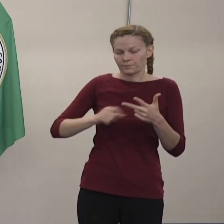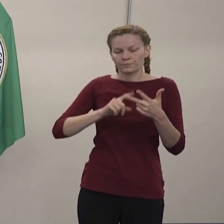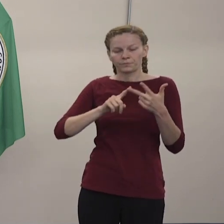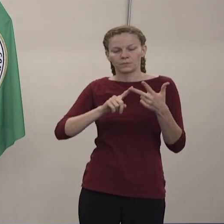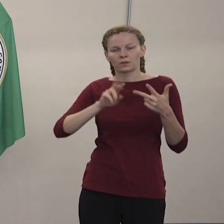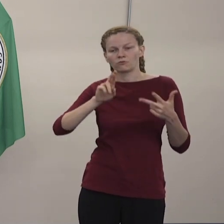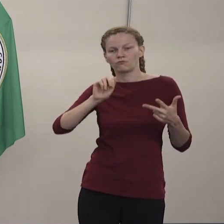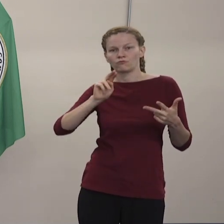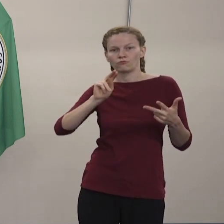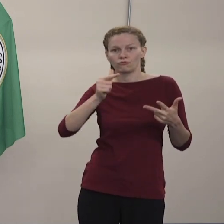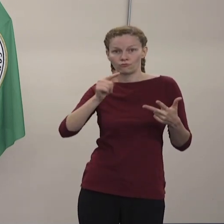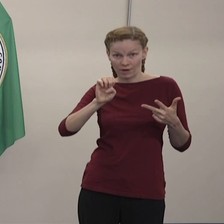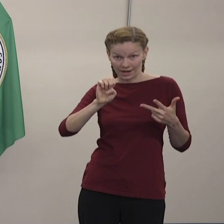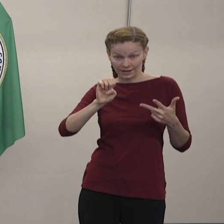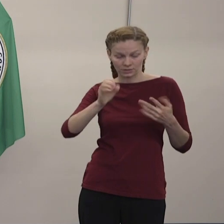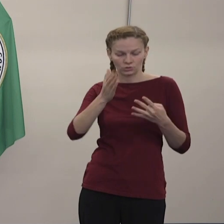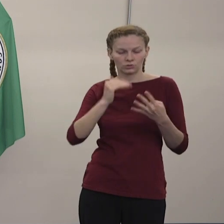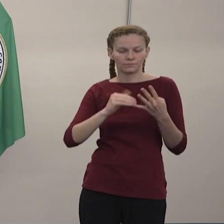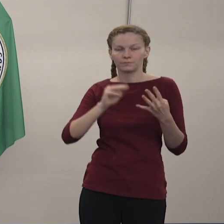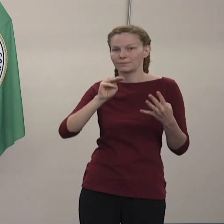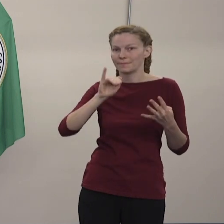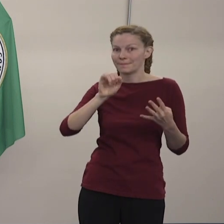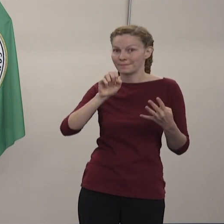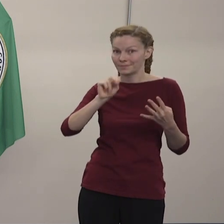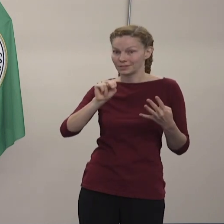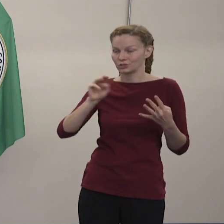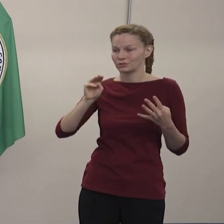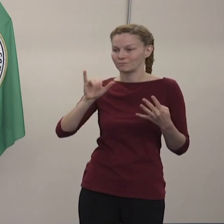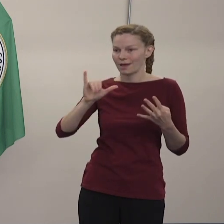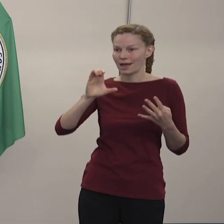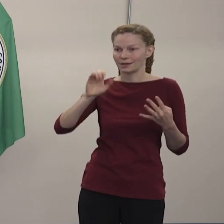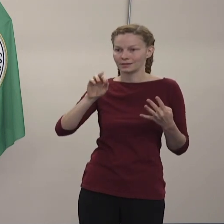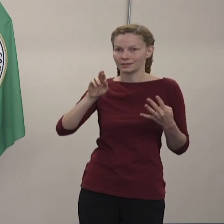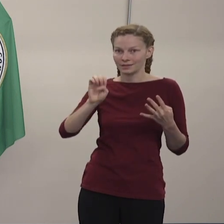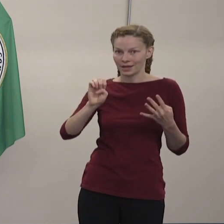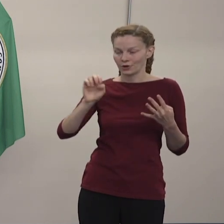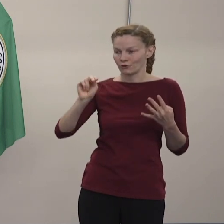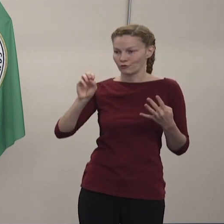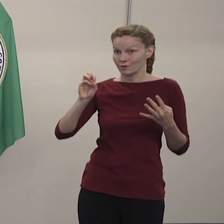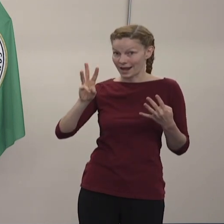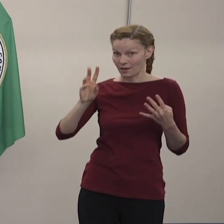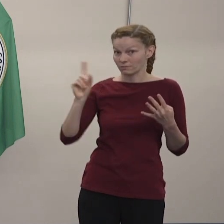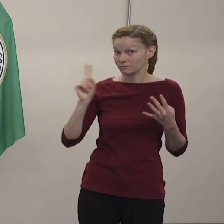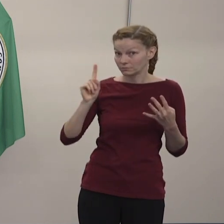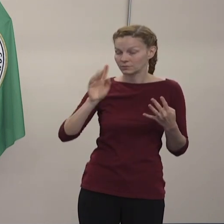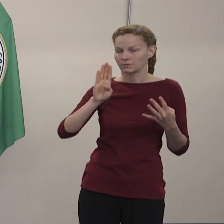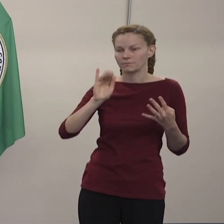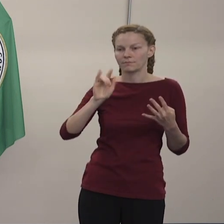Care y ahora Mission My Care Now. En el Bill Moore Park.